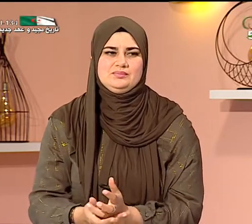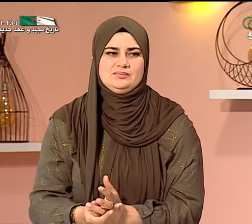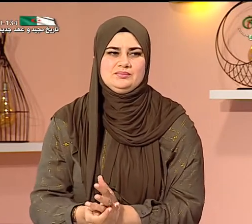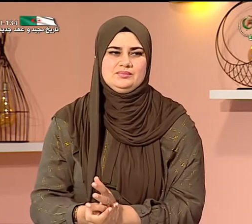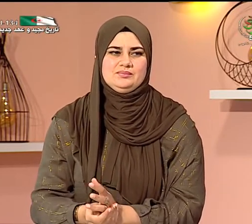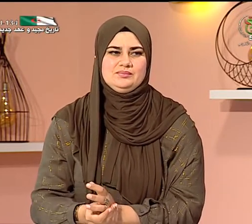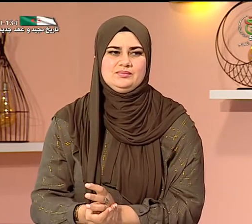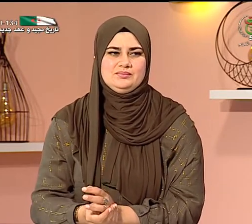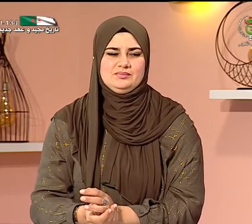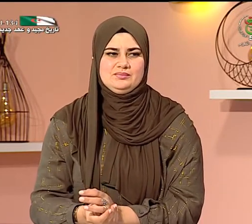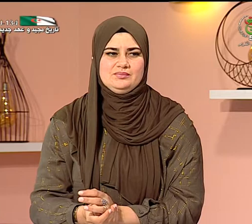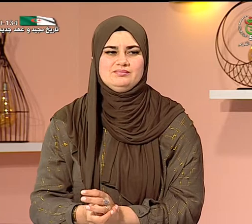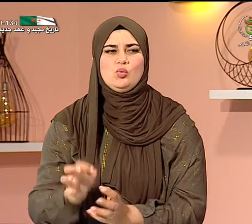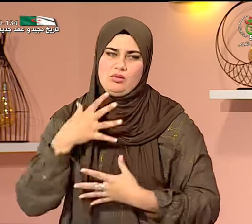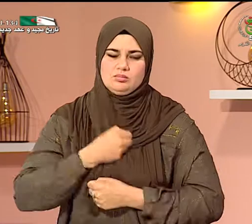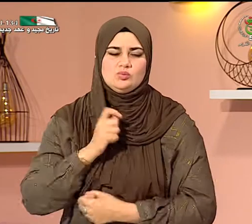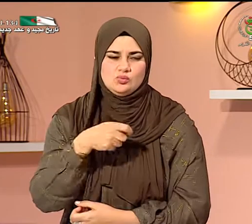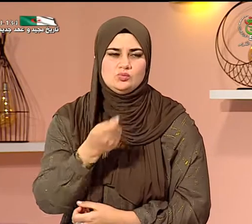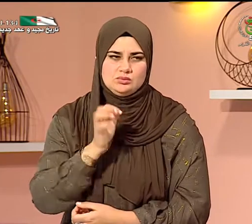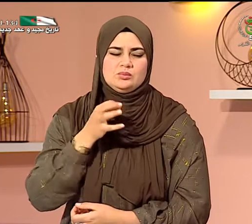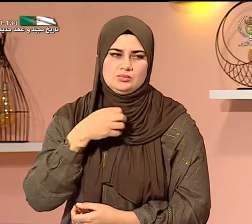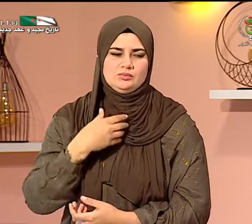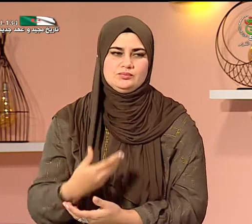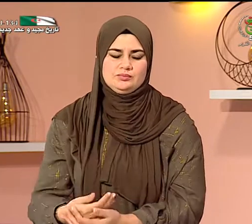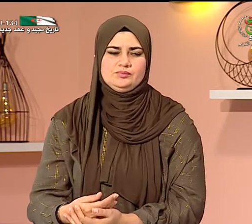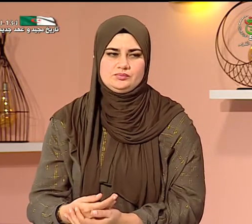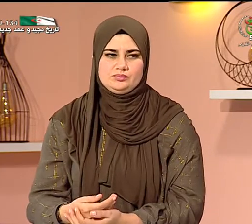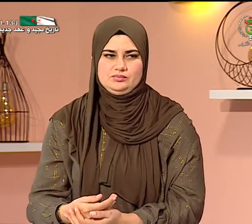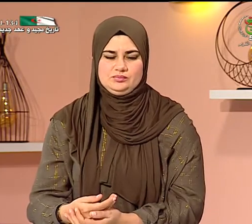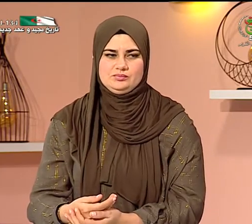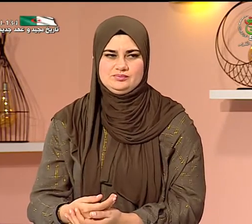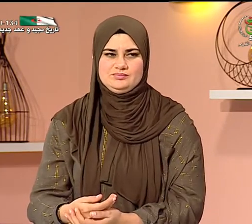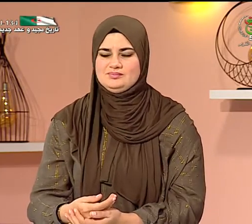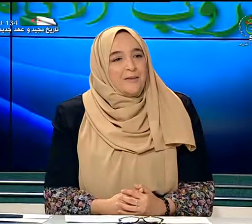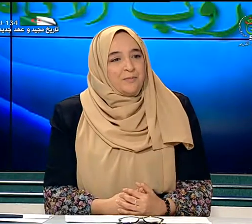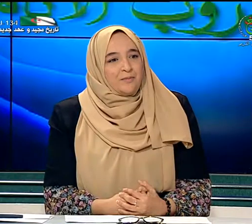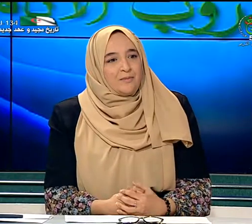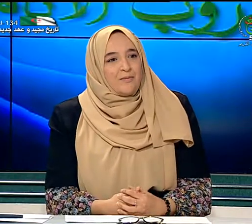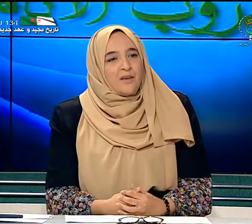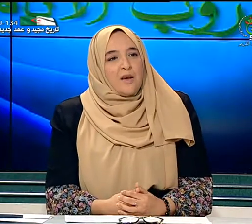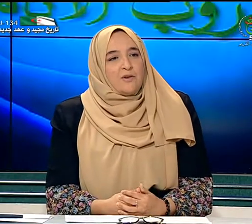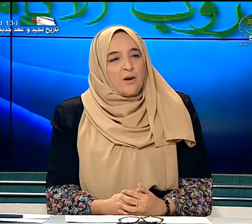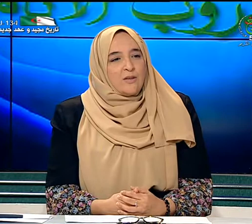نكبر بهذا الكبت هذا يسمى كبت نعم حميدة تفضلي فيما يخص